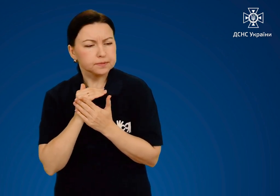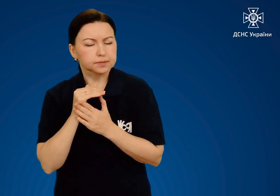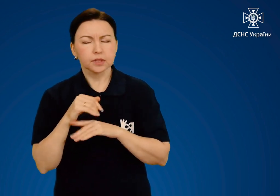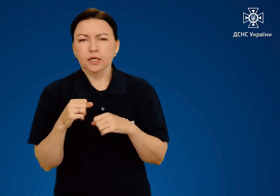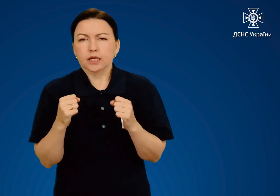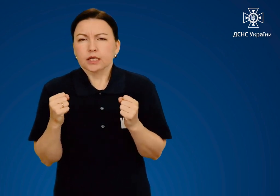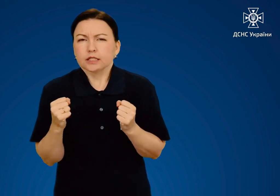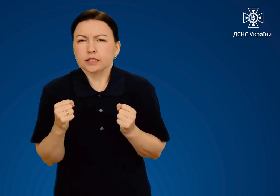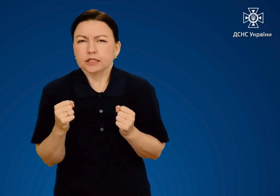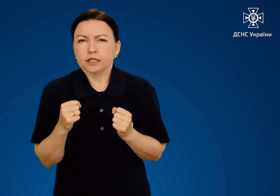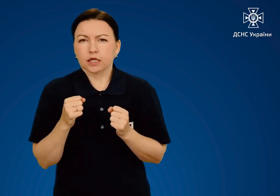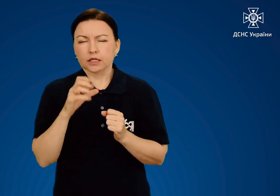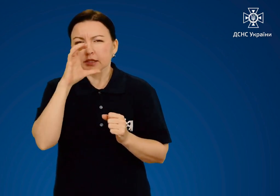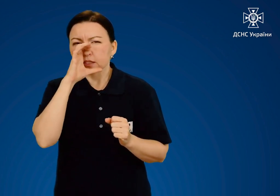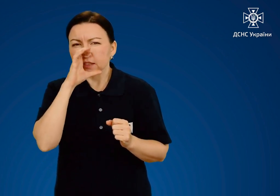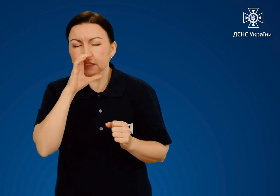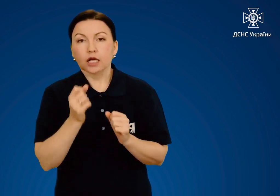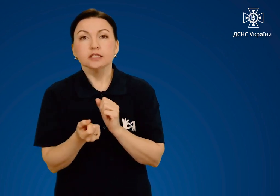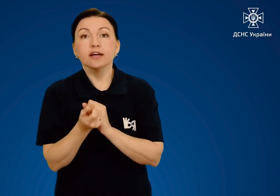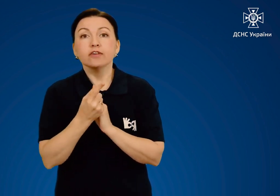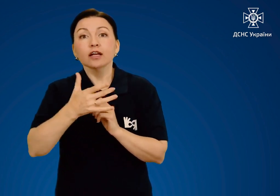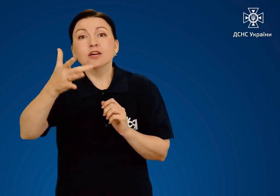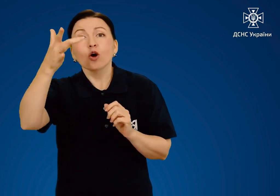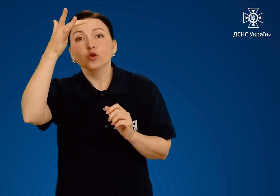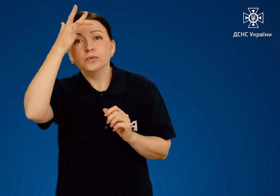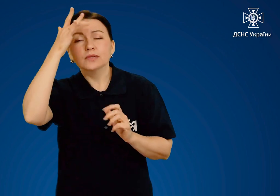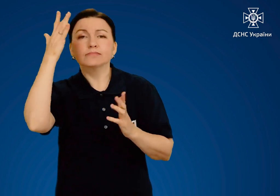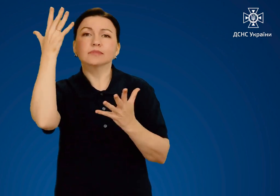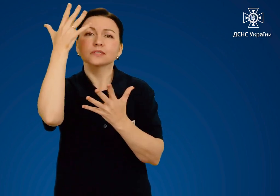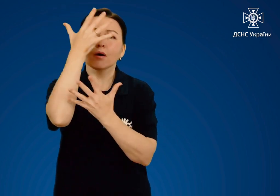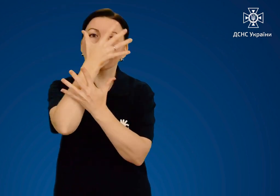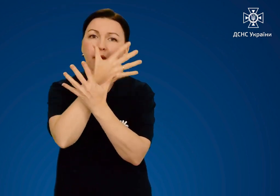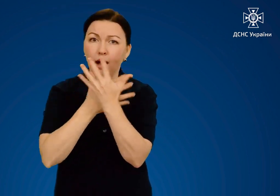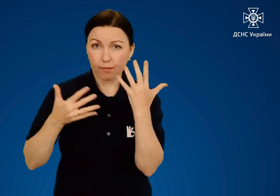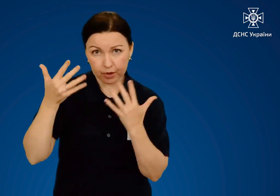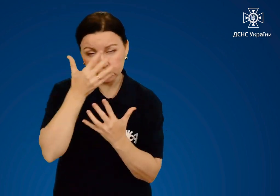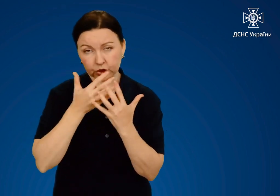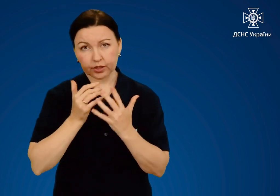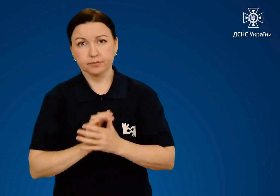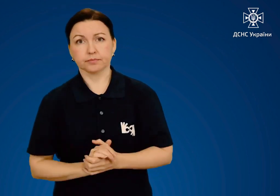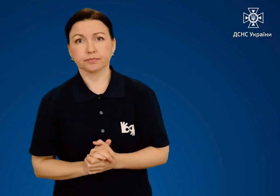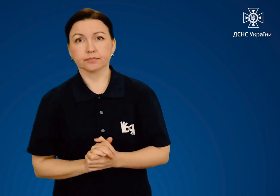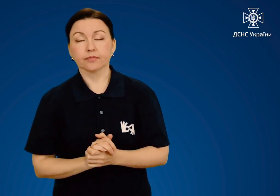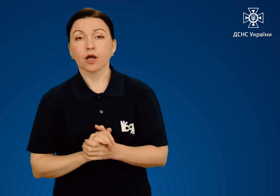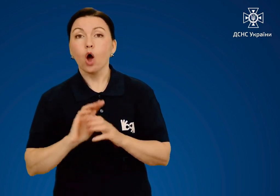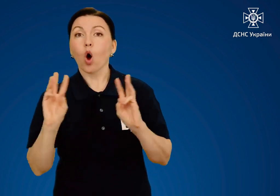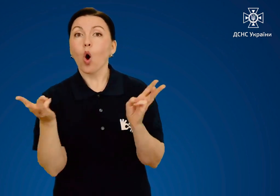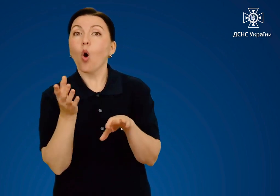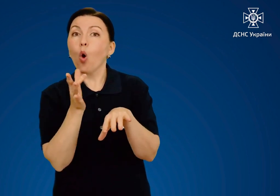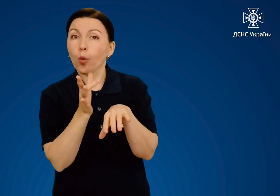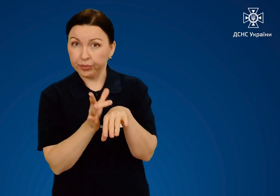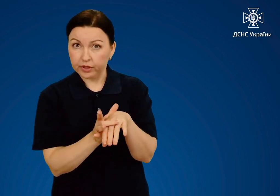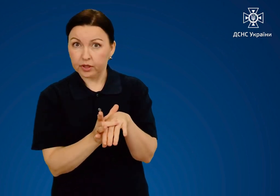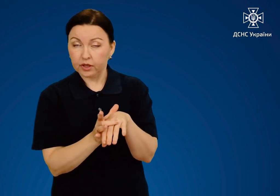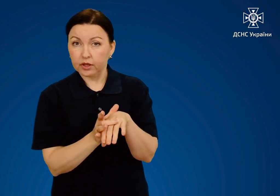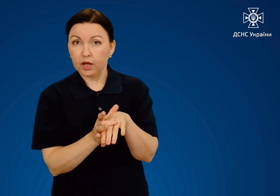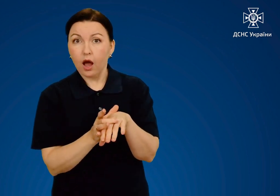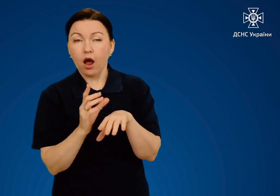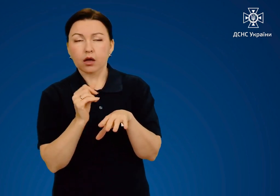хворого морозить, нудить, з'являється головний біль, запаморочення. Опіки,